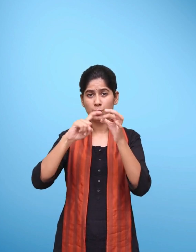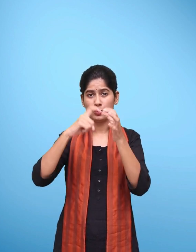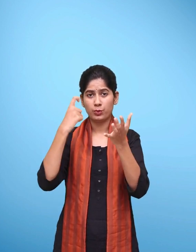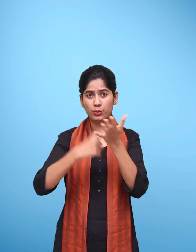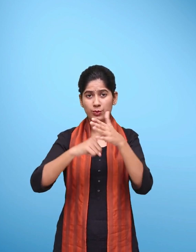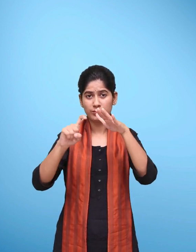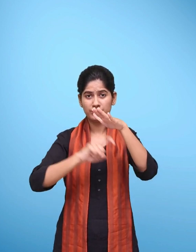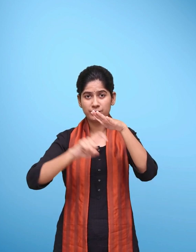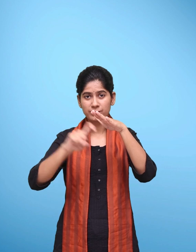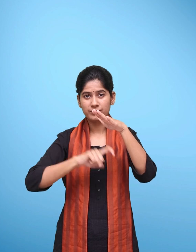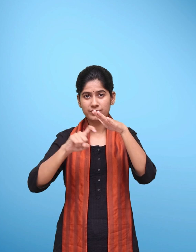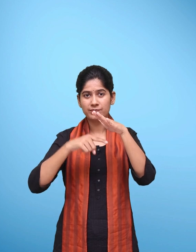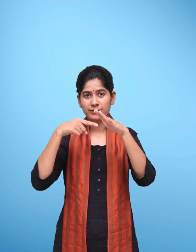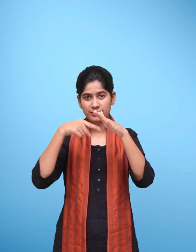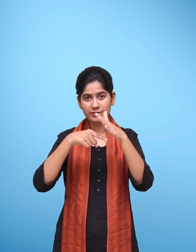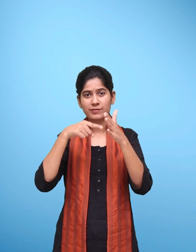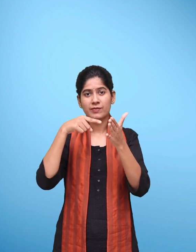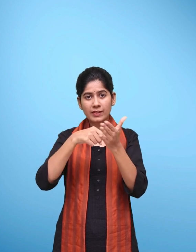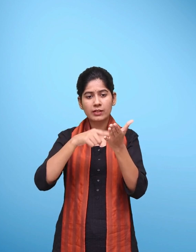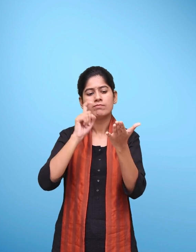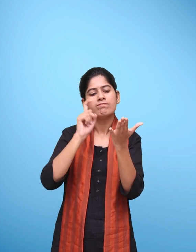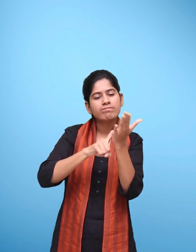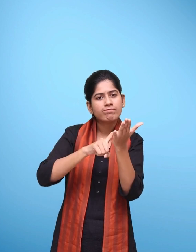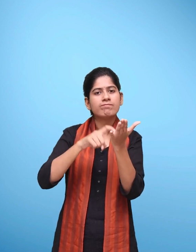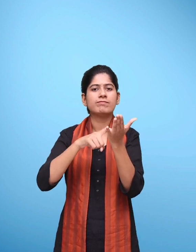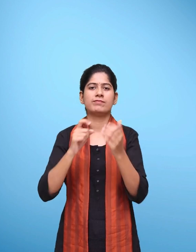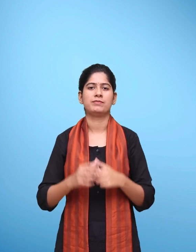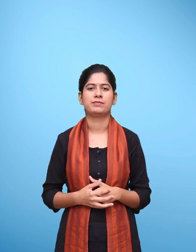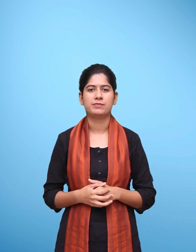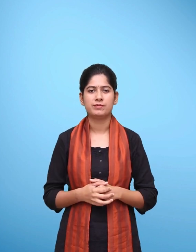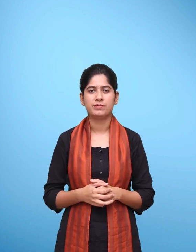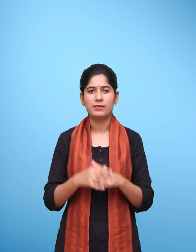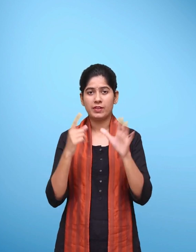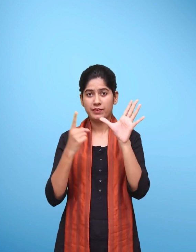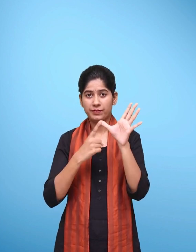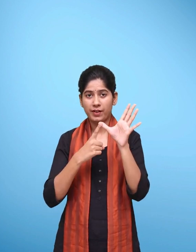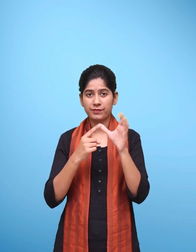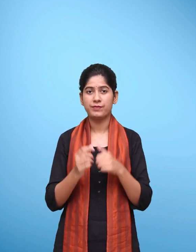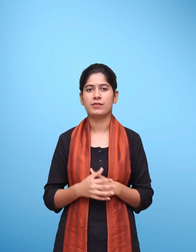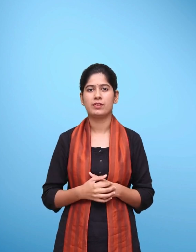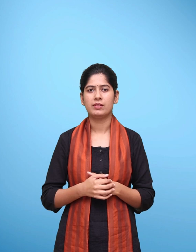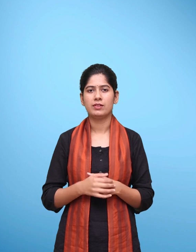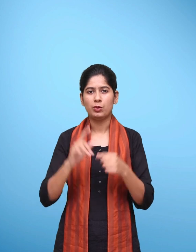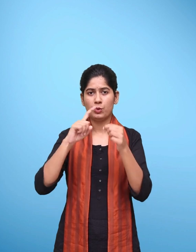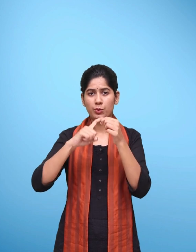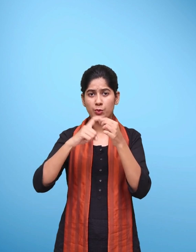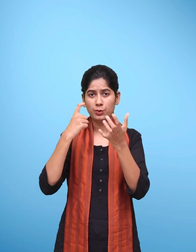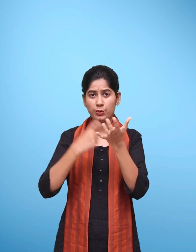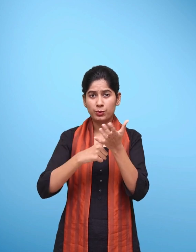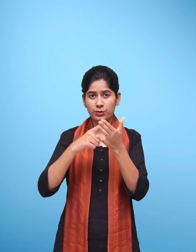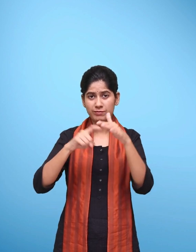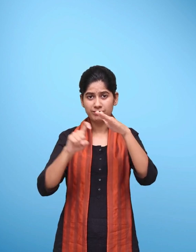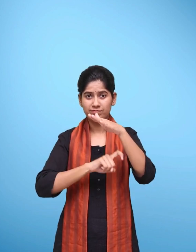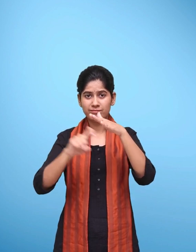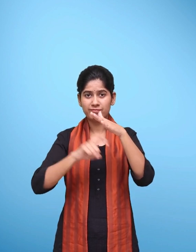चवथा चरण QR code को स्कैन करने के लिए टैप करें. पांच्वथा चरण कैमरा